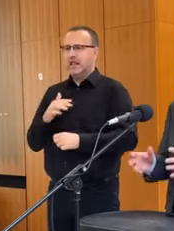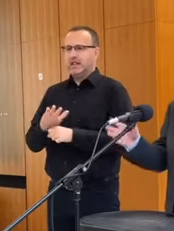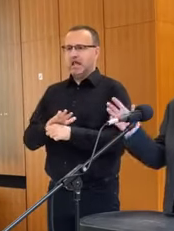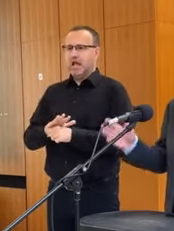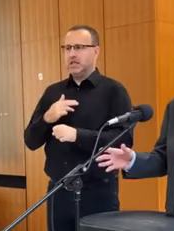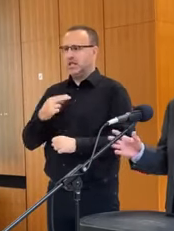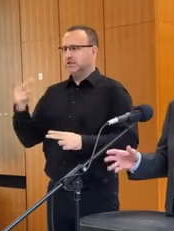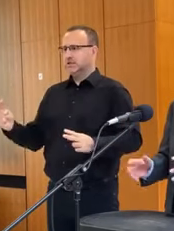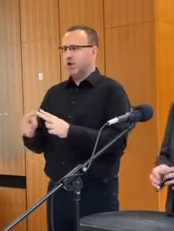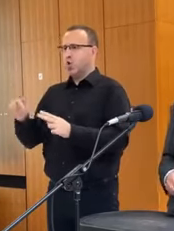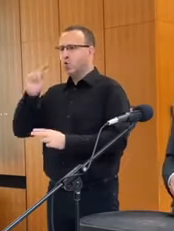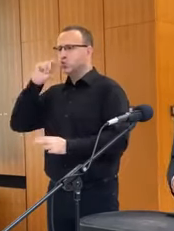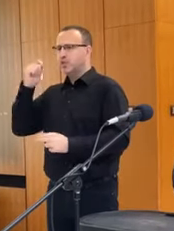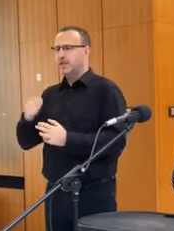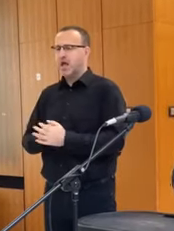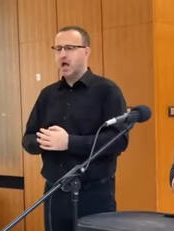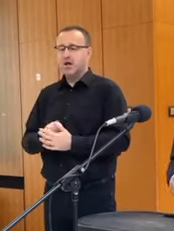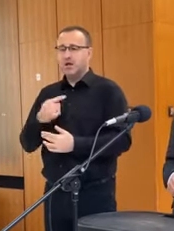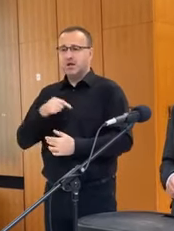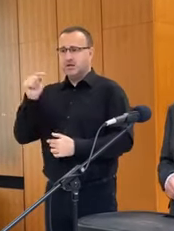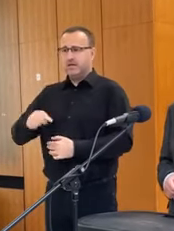a že toto bola téma.